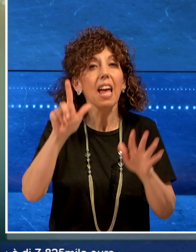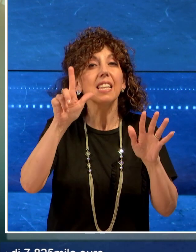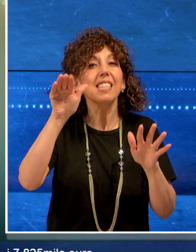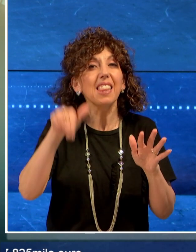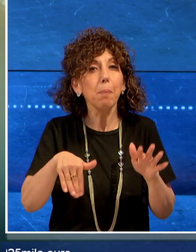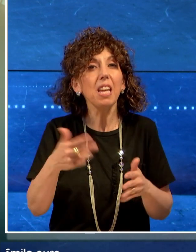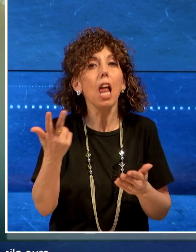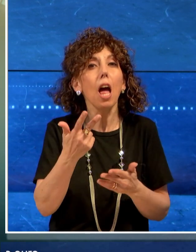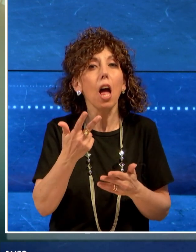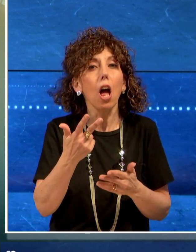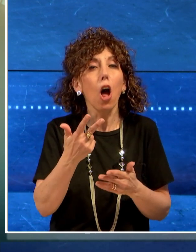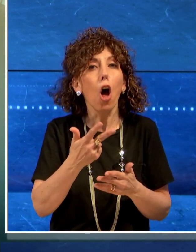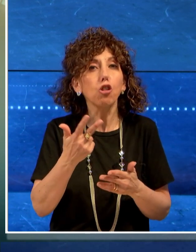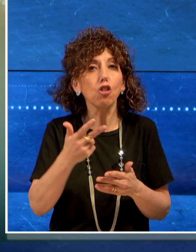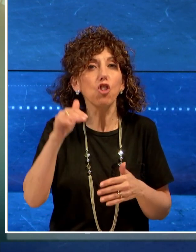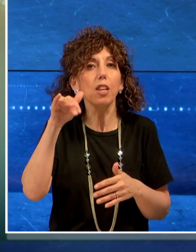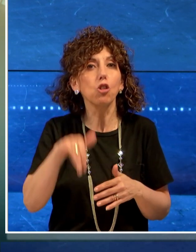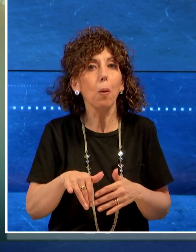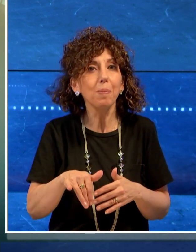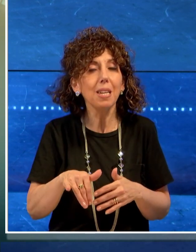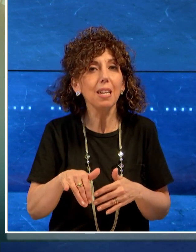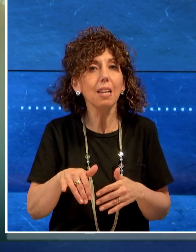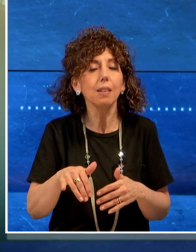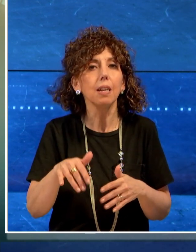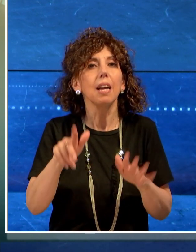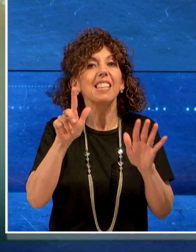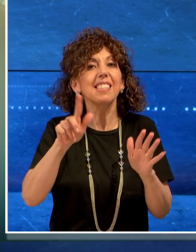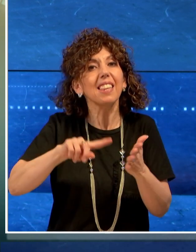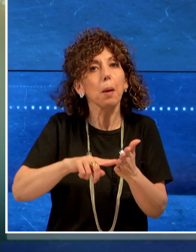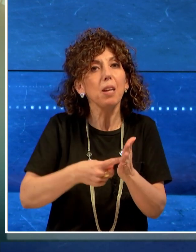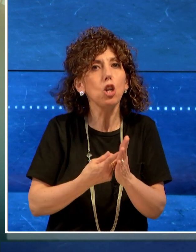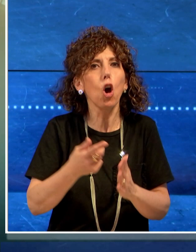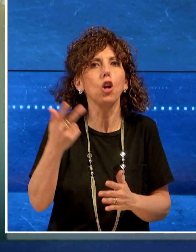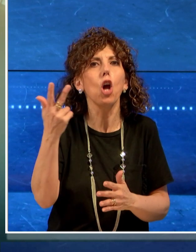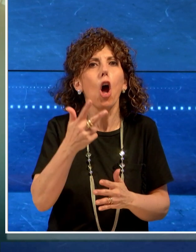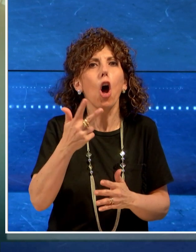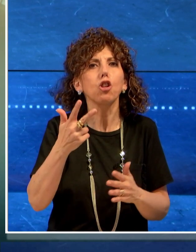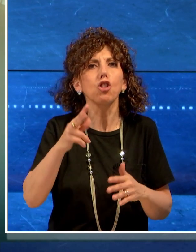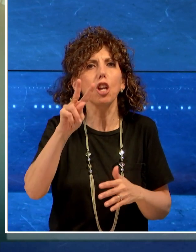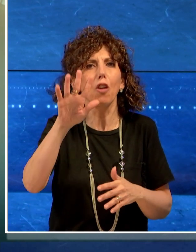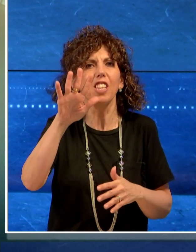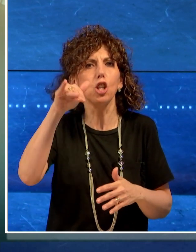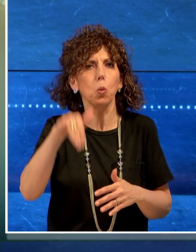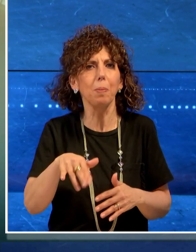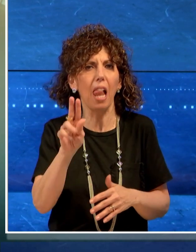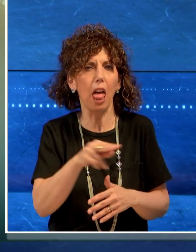.825.000 euro.